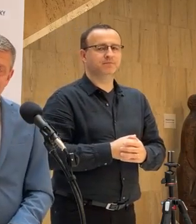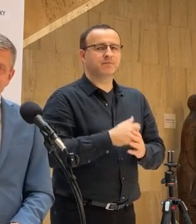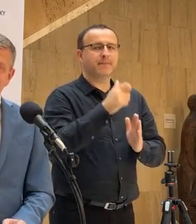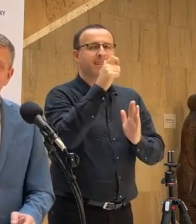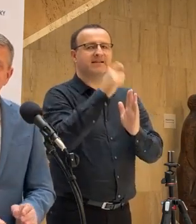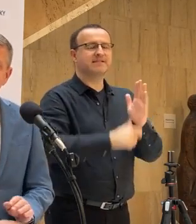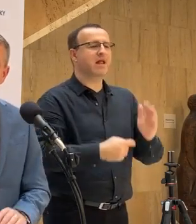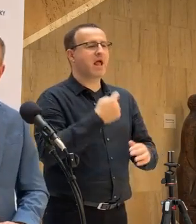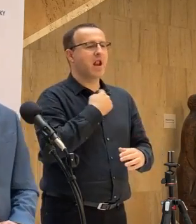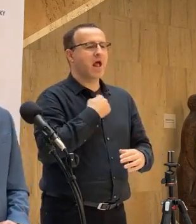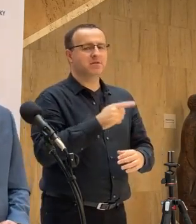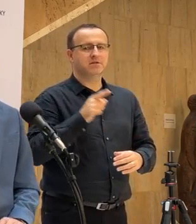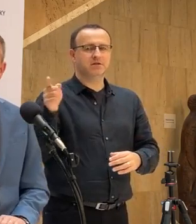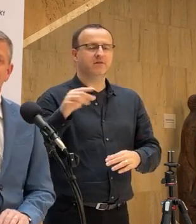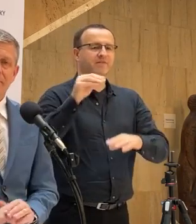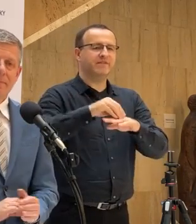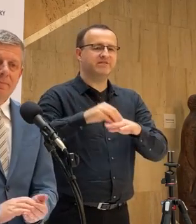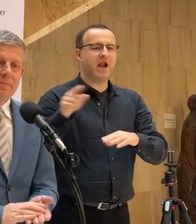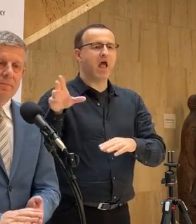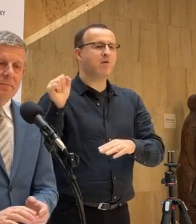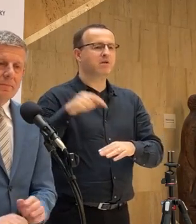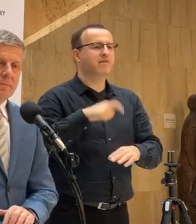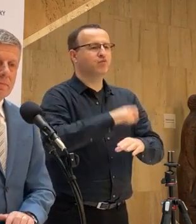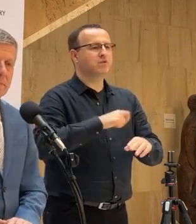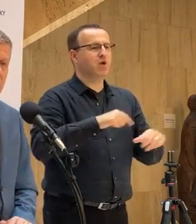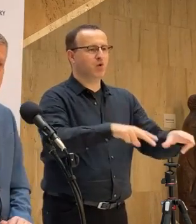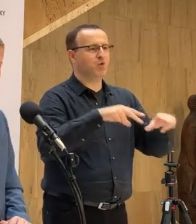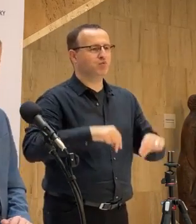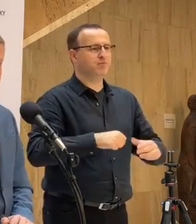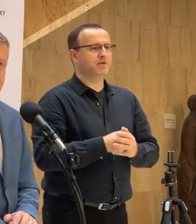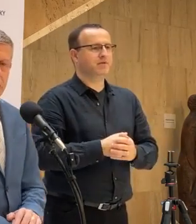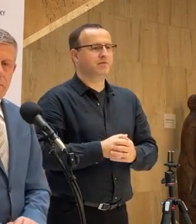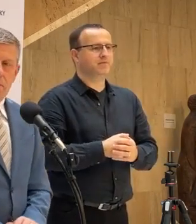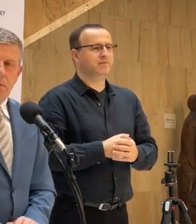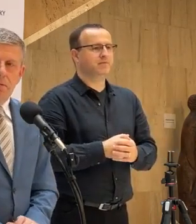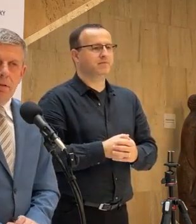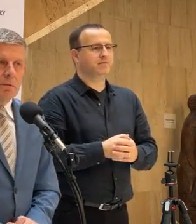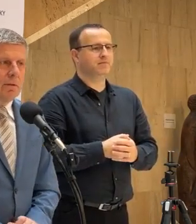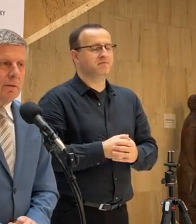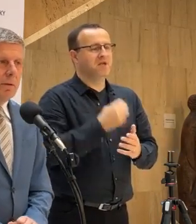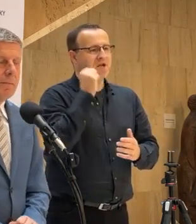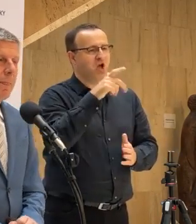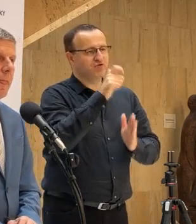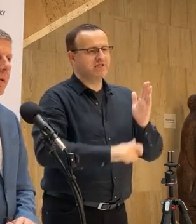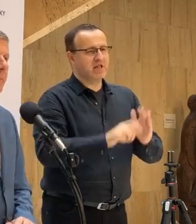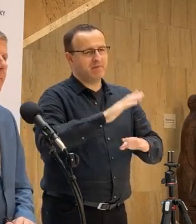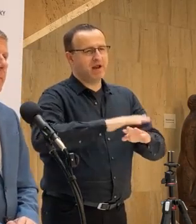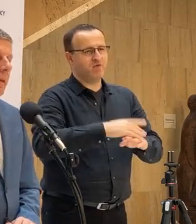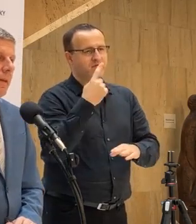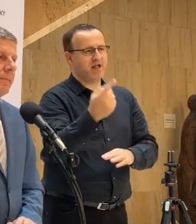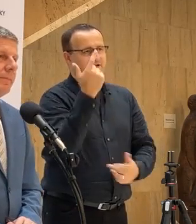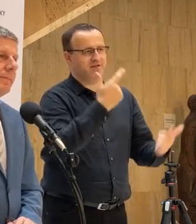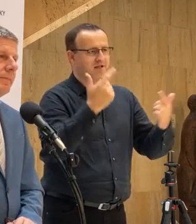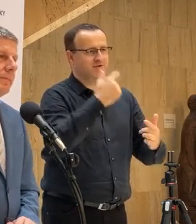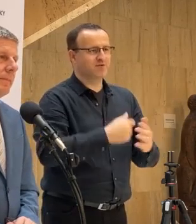Strana hlas SD má právo na vlastný názor. Ďakujem. Vy ste boli,